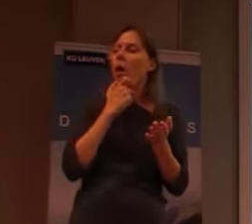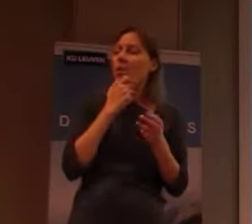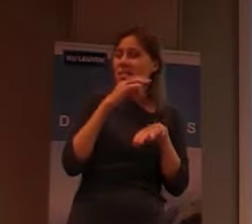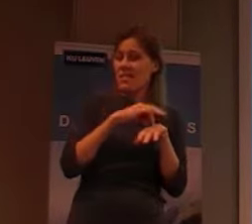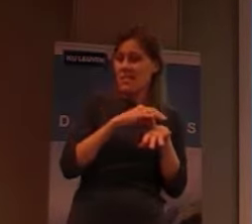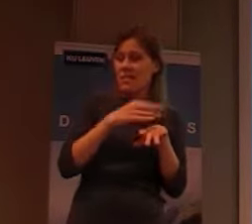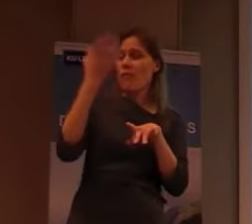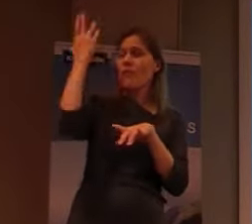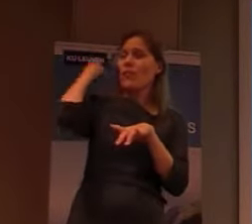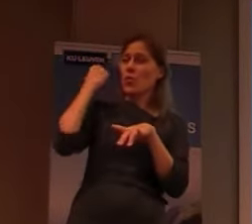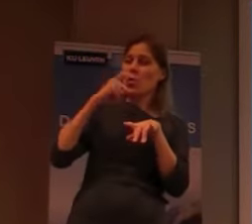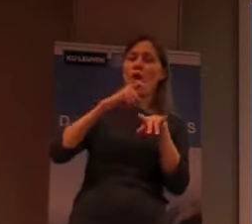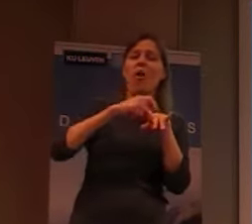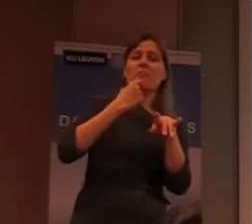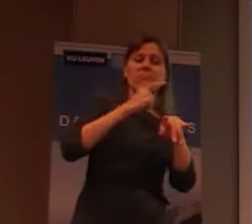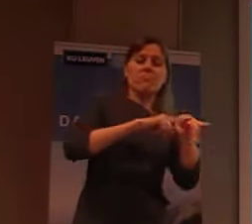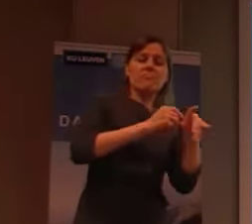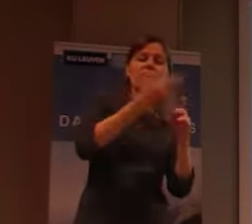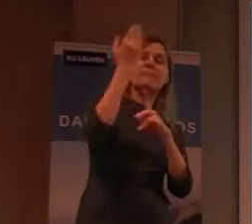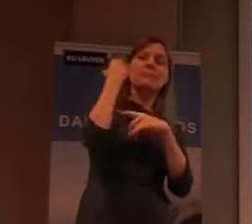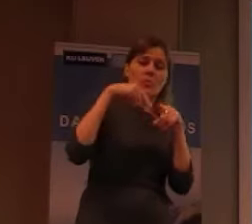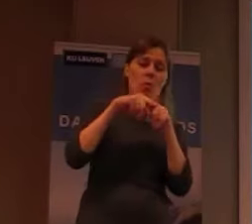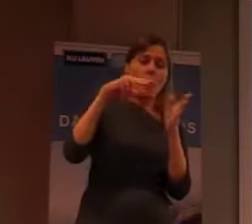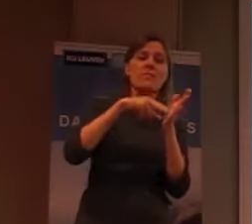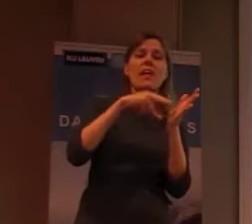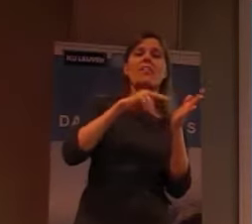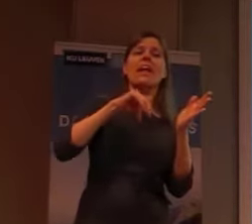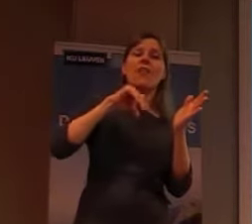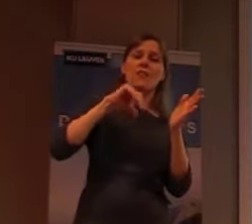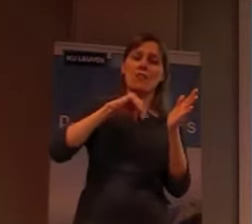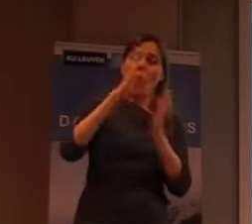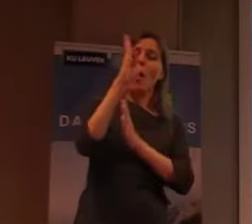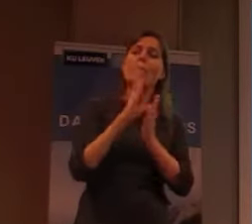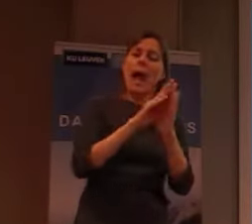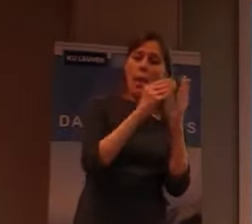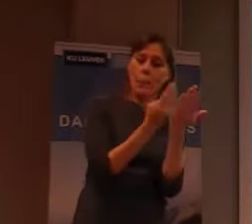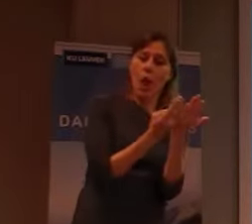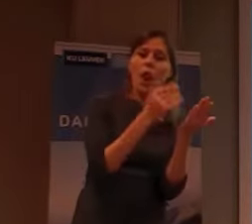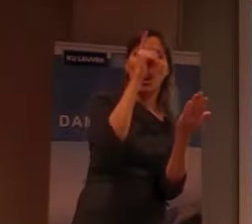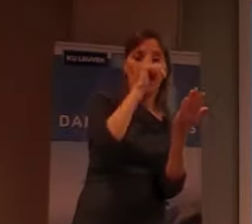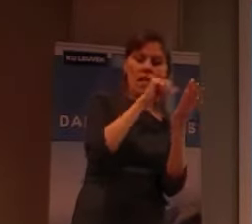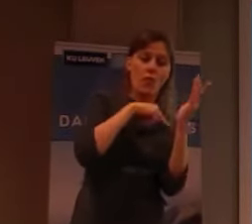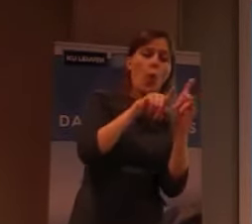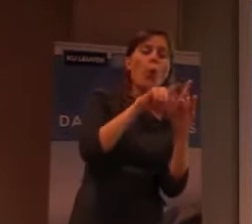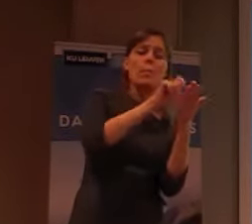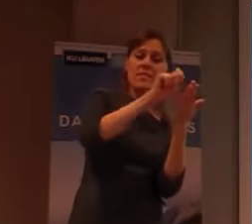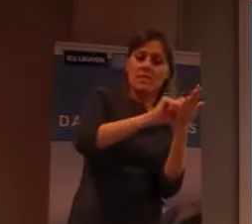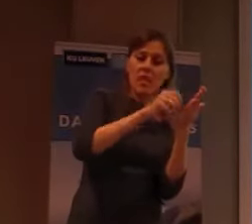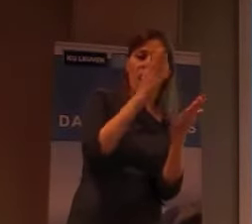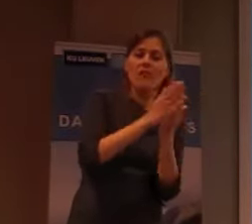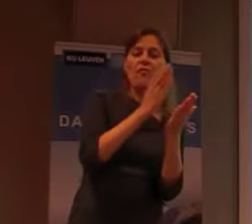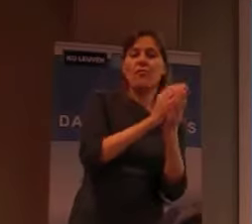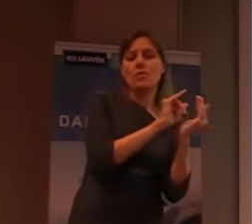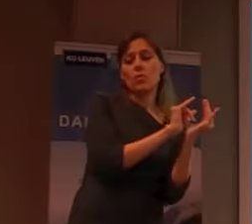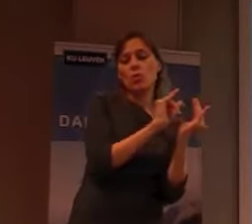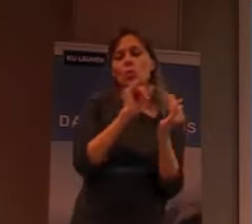is beschreven, de Bijbel. En, men dacht, men heeft eigenlijk, tot de dag van vandaag,